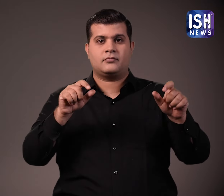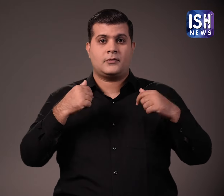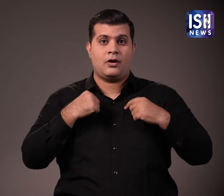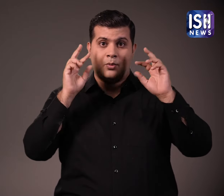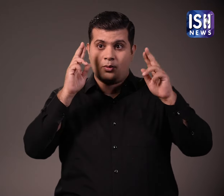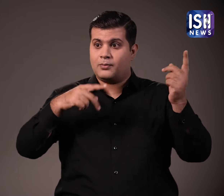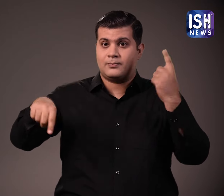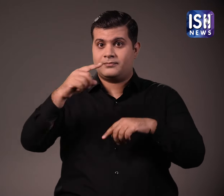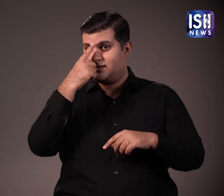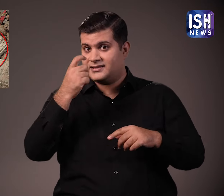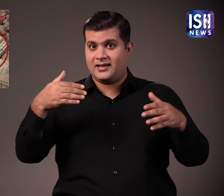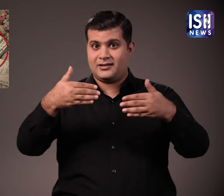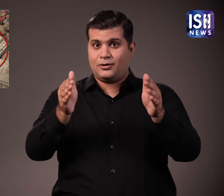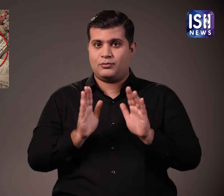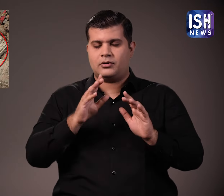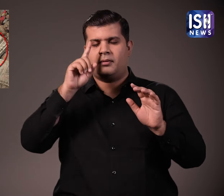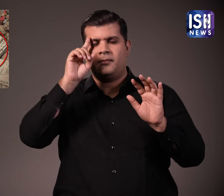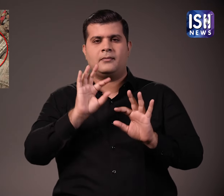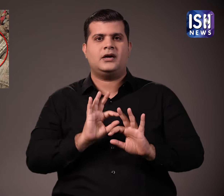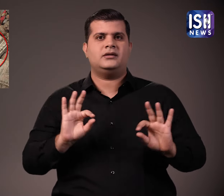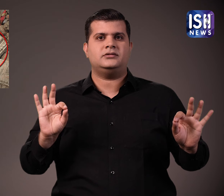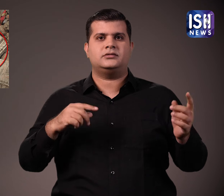हमें उमीद है कि अब जैन समुदाओं के भीतर शान्ती होगी.